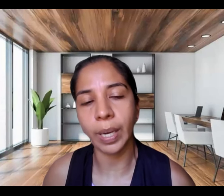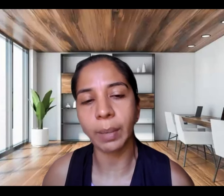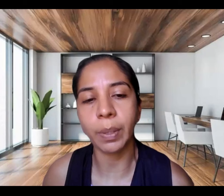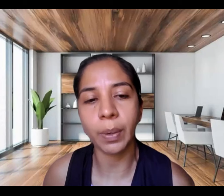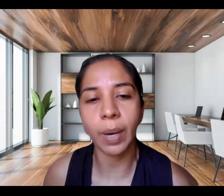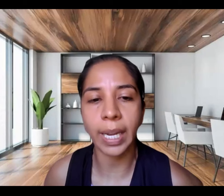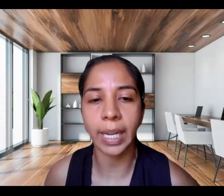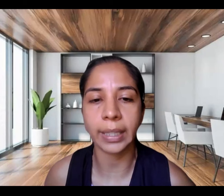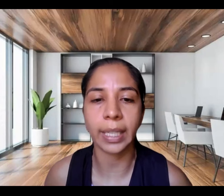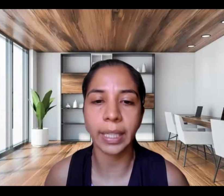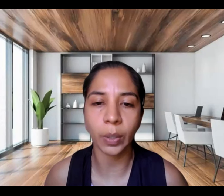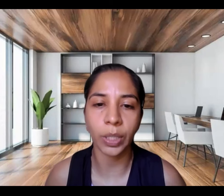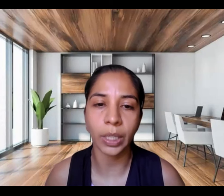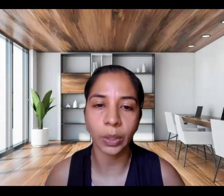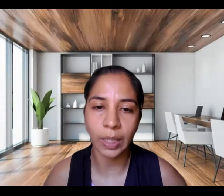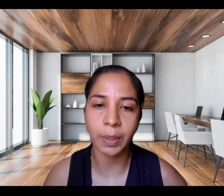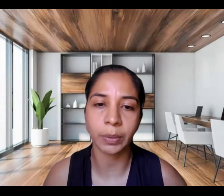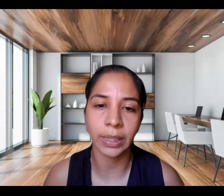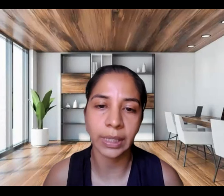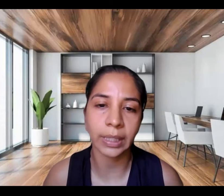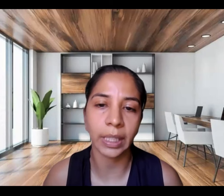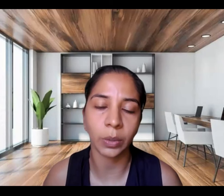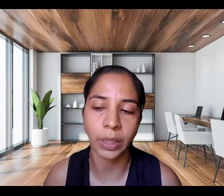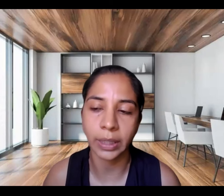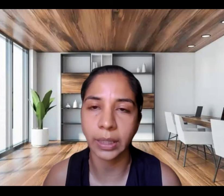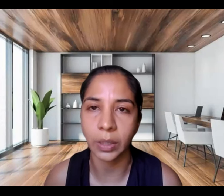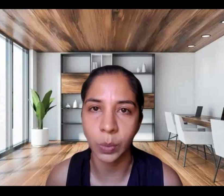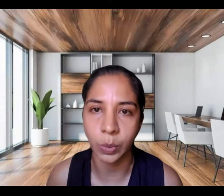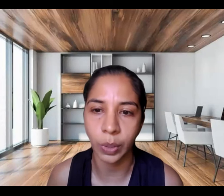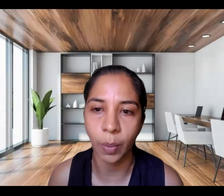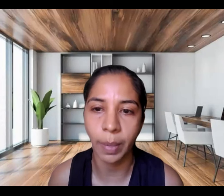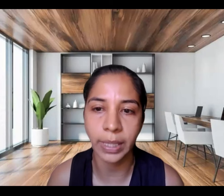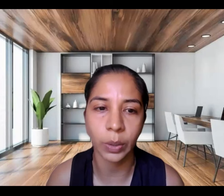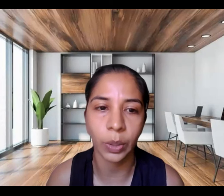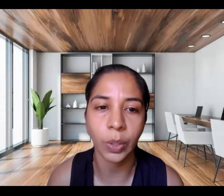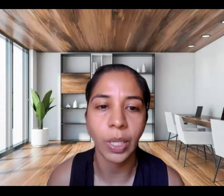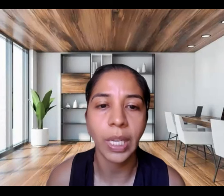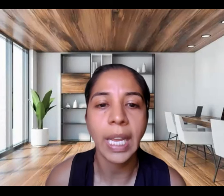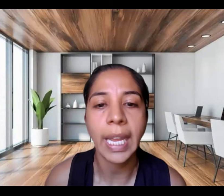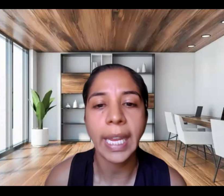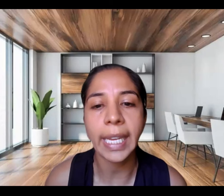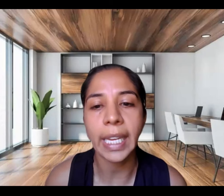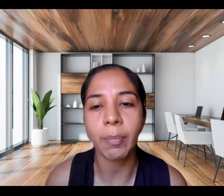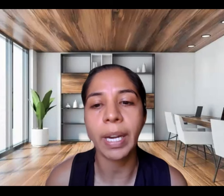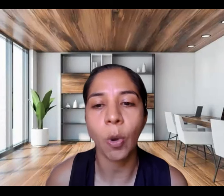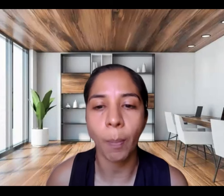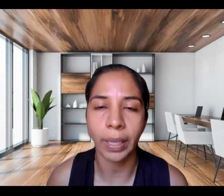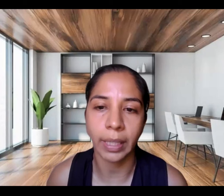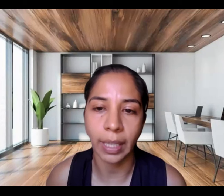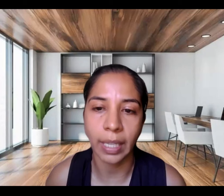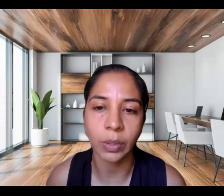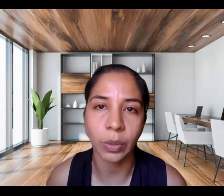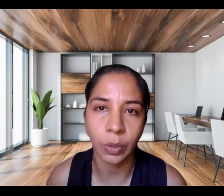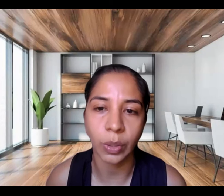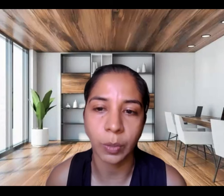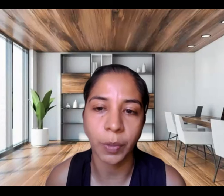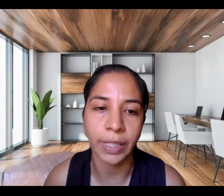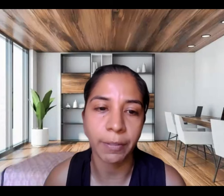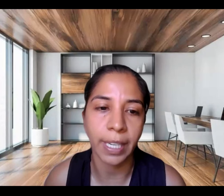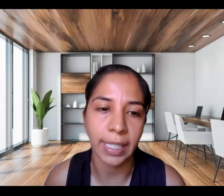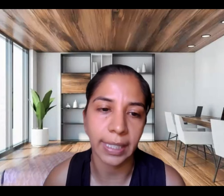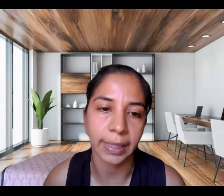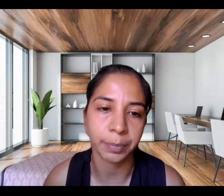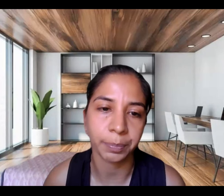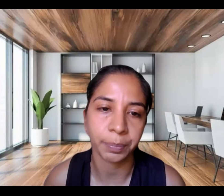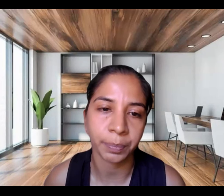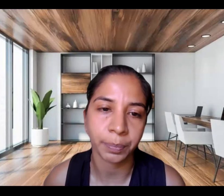por el cual le pido a Alejandra ir recogiendo las preguntas que se tienen durante el transcurso del conversatorio para compartirlas con los